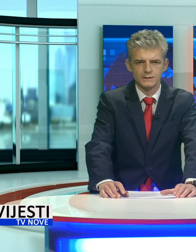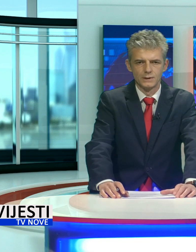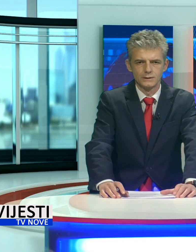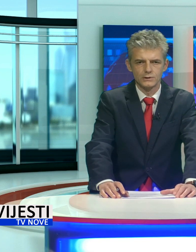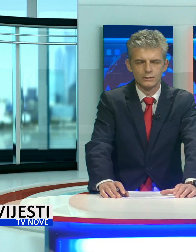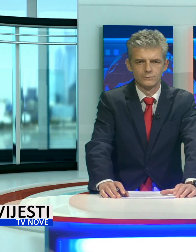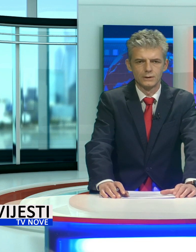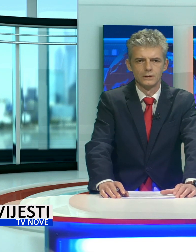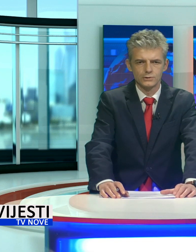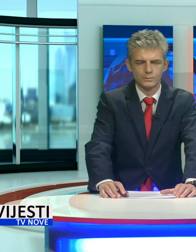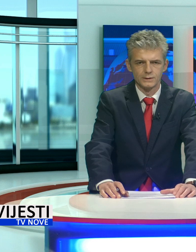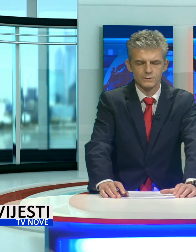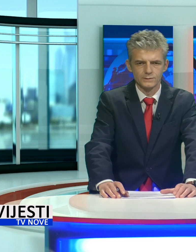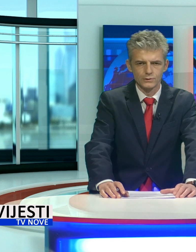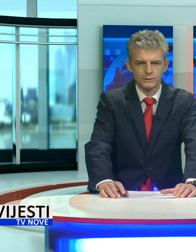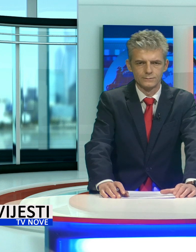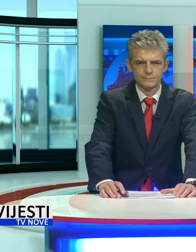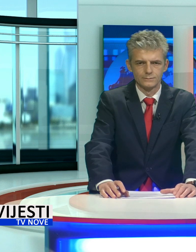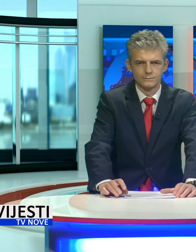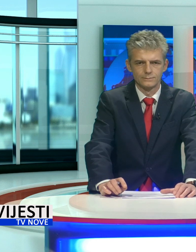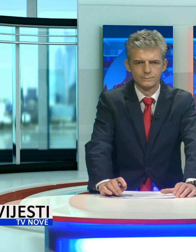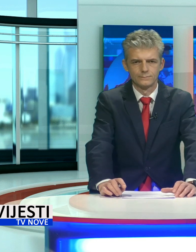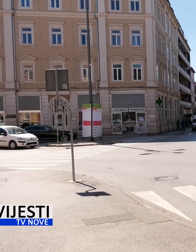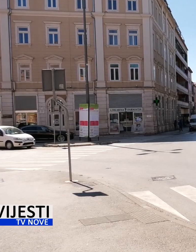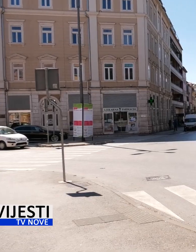konferenciji za medije članovi županijskog stožera.